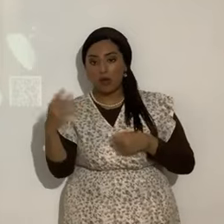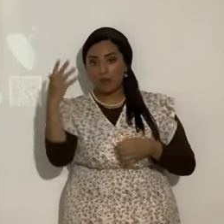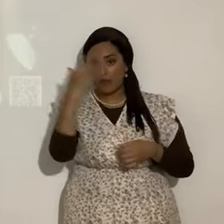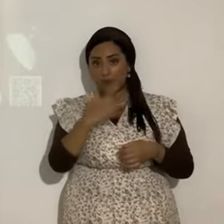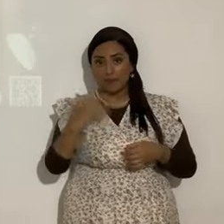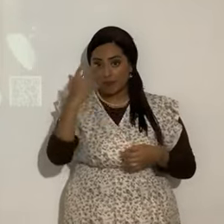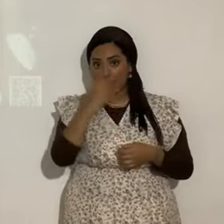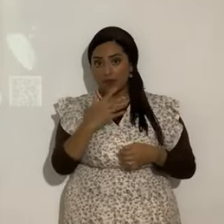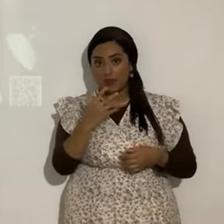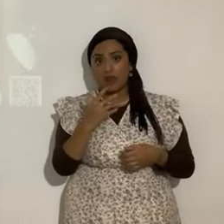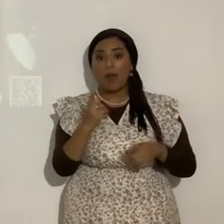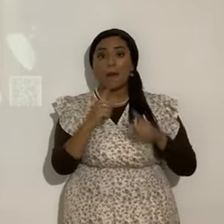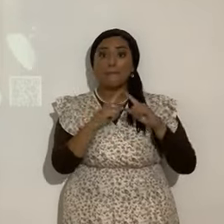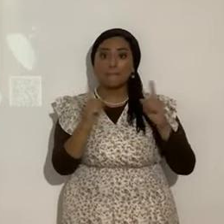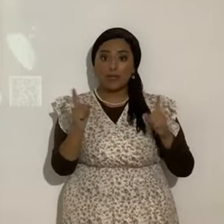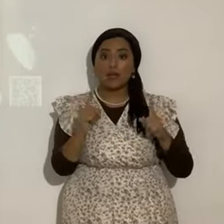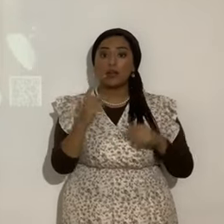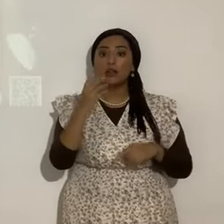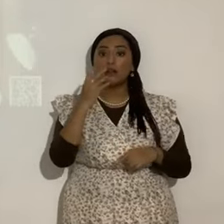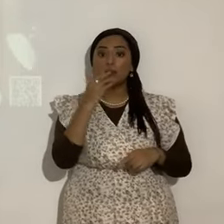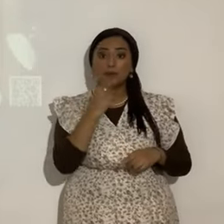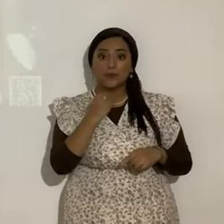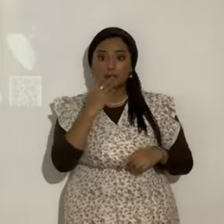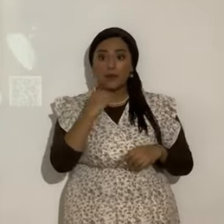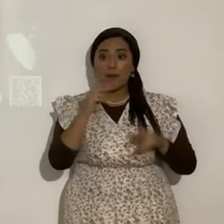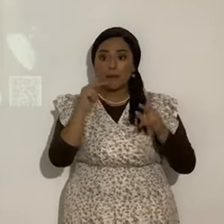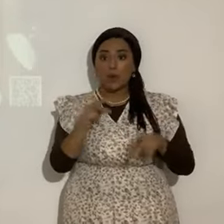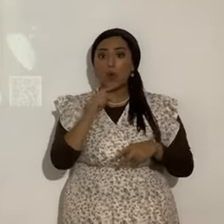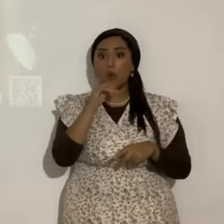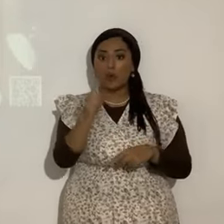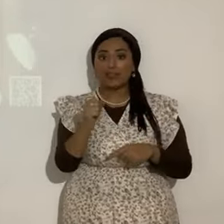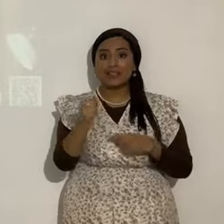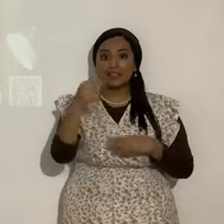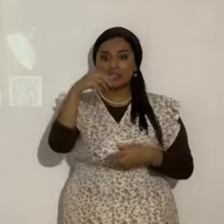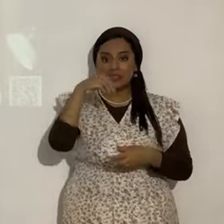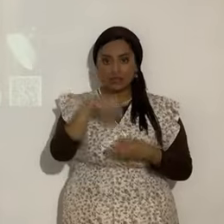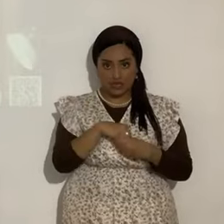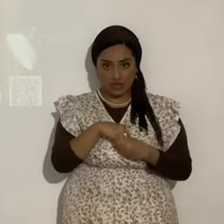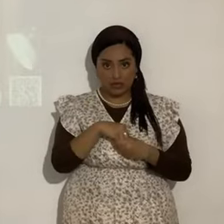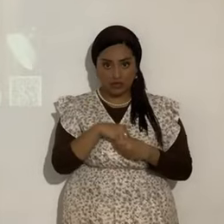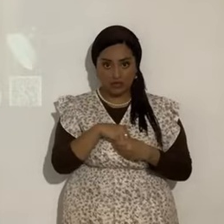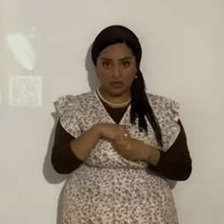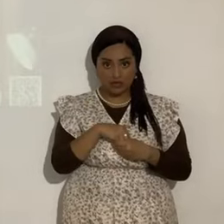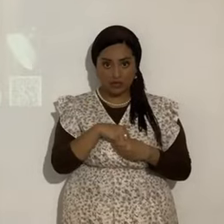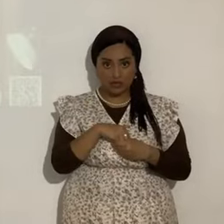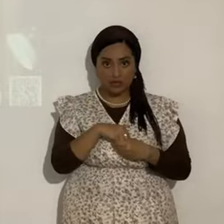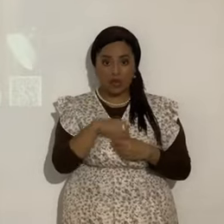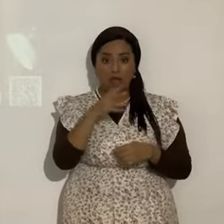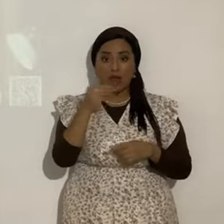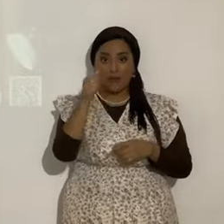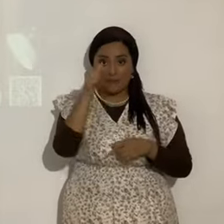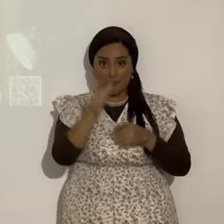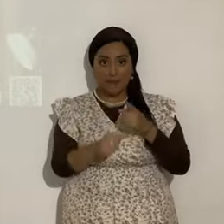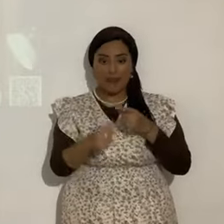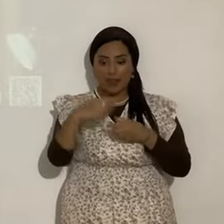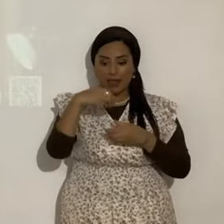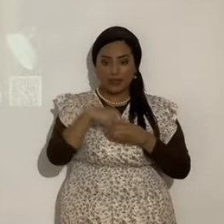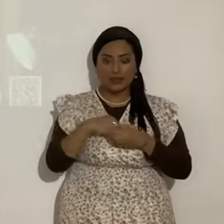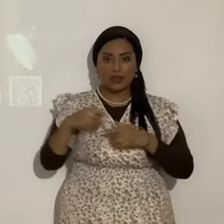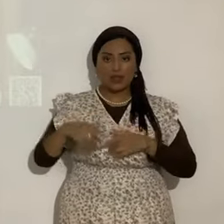29. Sino que es judío el que lo es en lo interior. Y la circuncisión es la del corazón en espíritu,